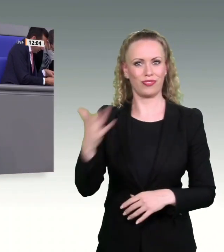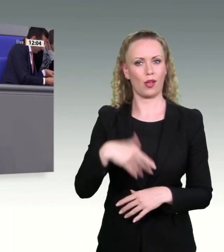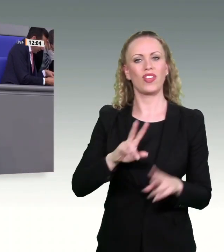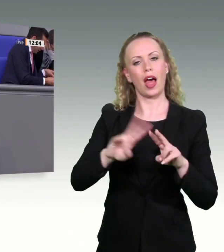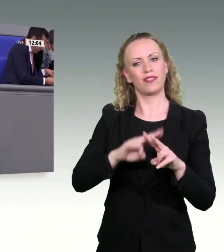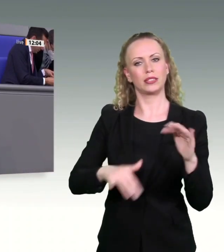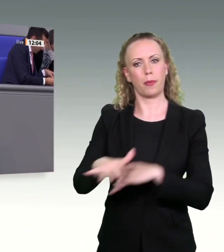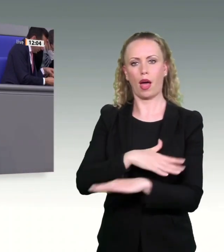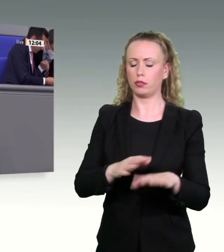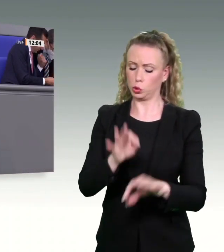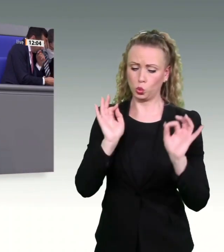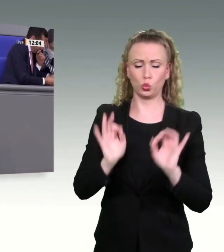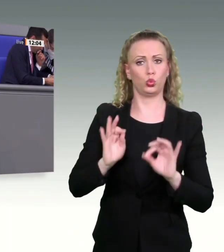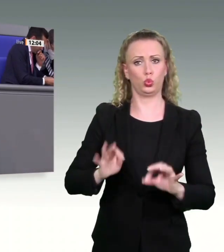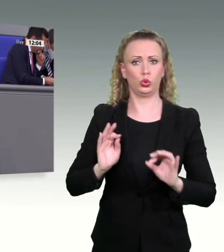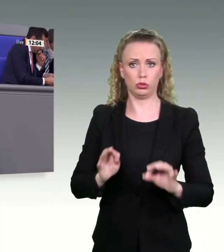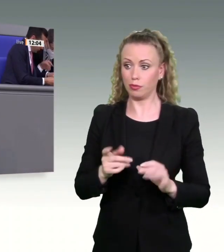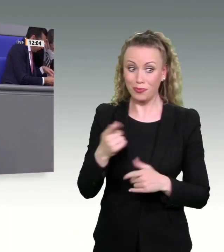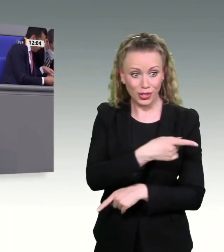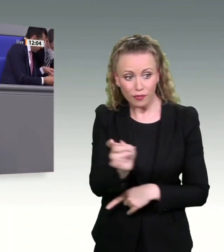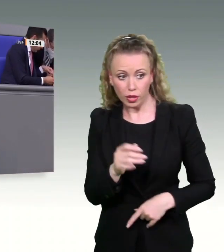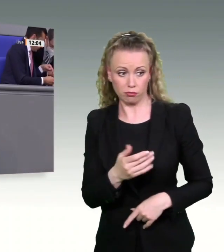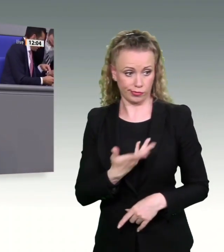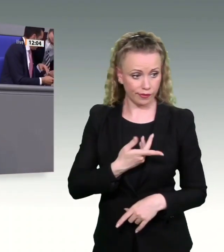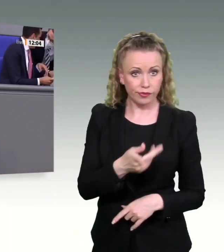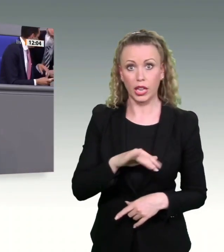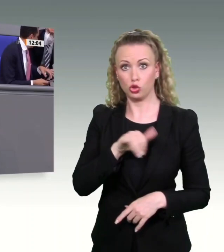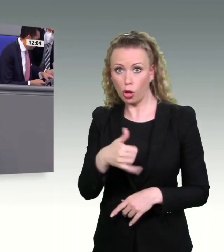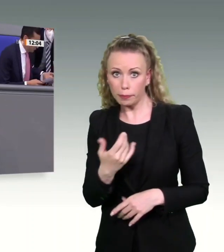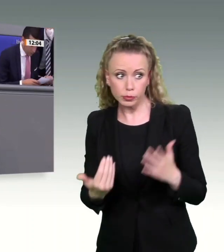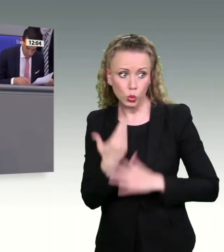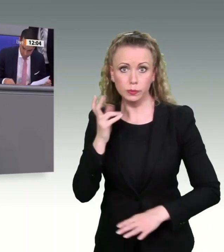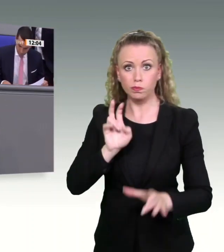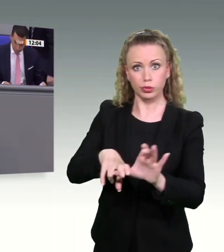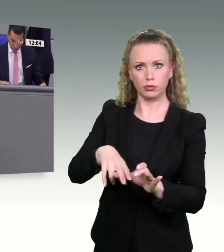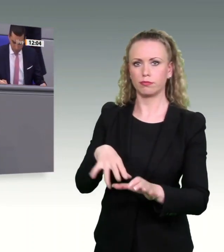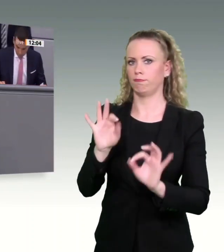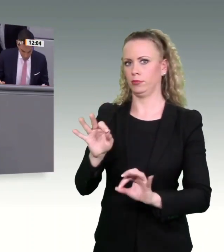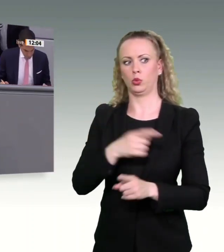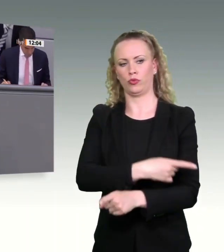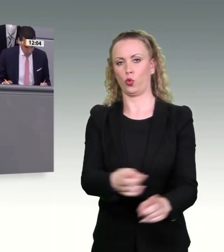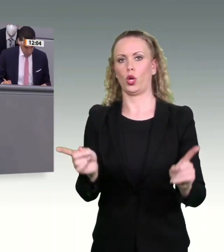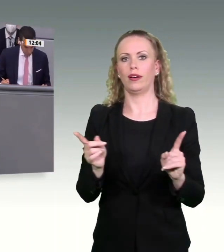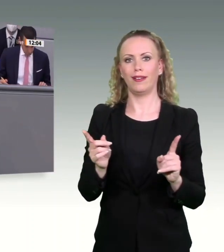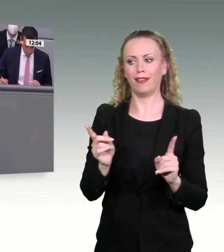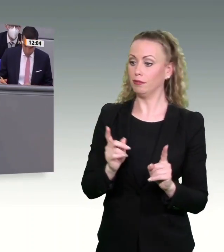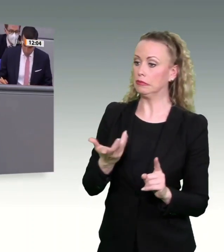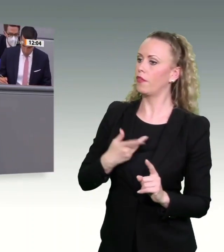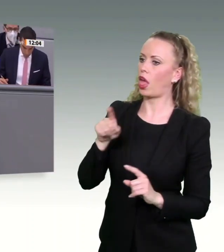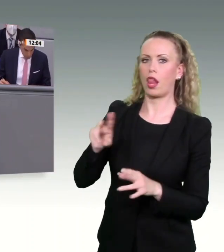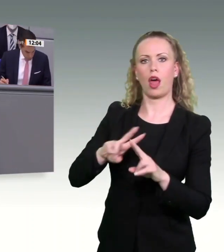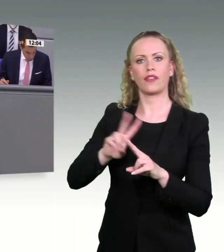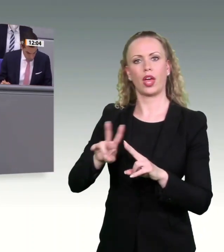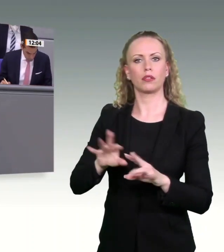für diejenigen, die auf Jobsuche sind. Das ist eine gute Nachricht für diejenigen, die in diesen tollen Berufen, die es gibt, arbeiten wollen. Aber es ist natürlich eine schlechte